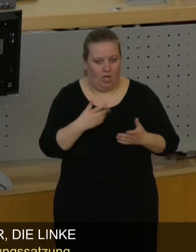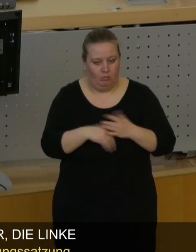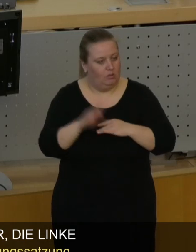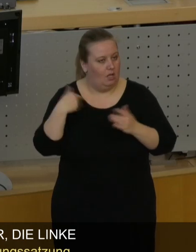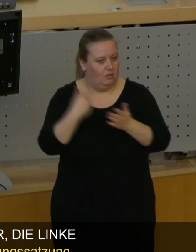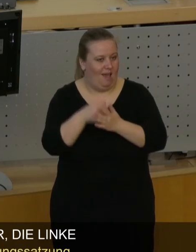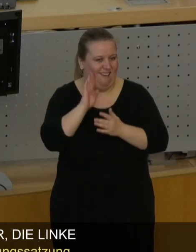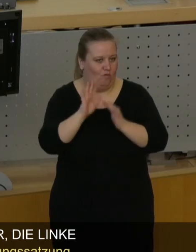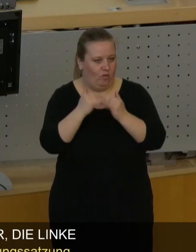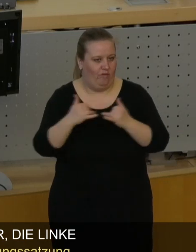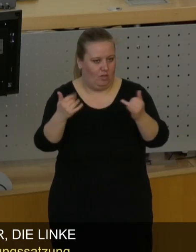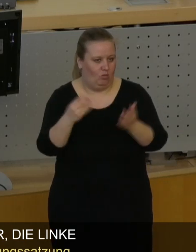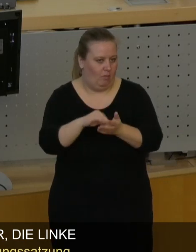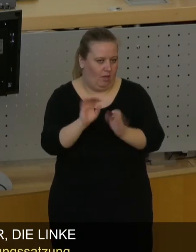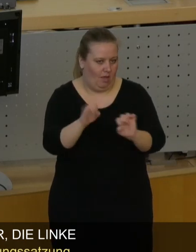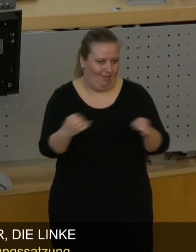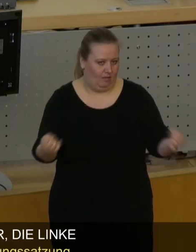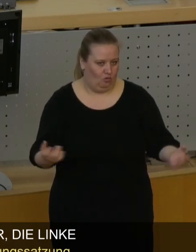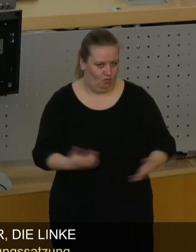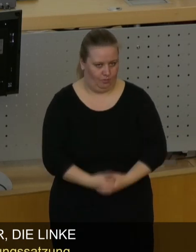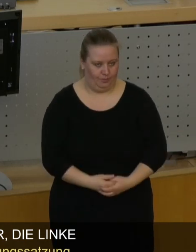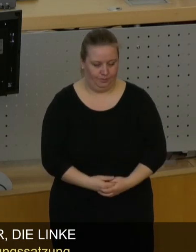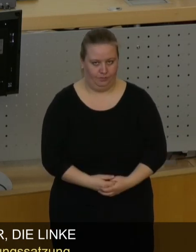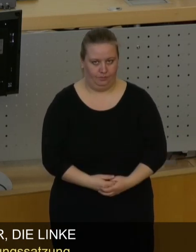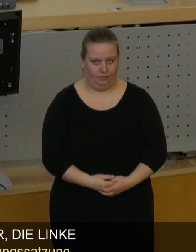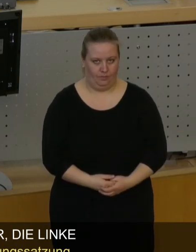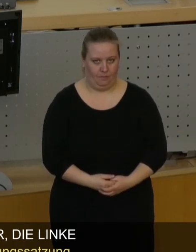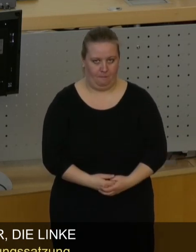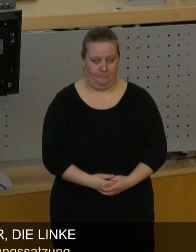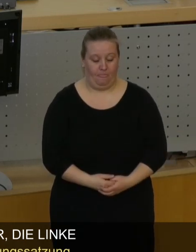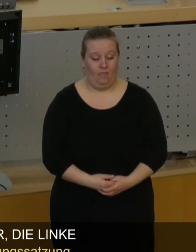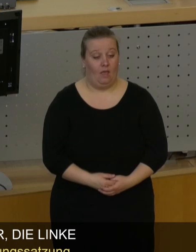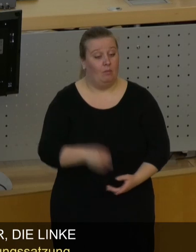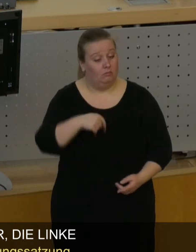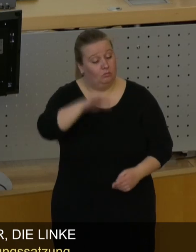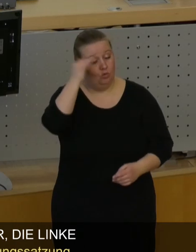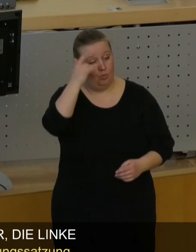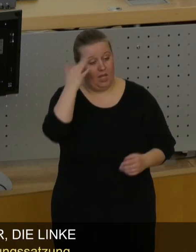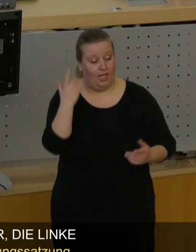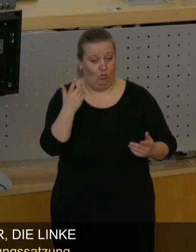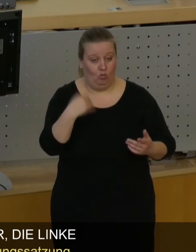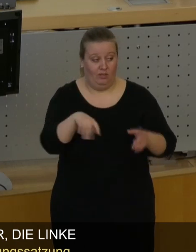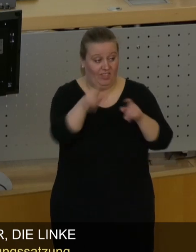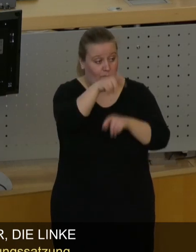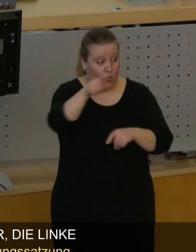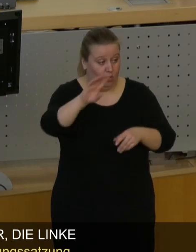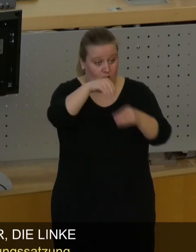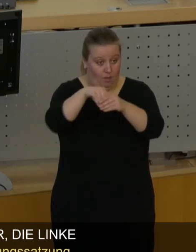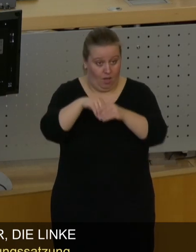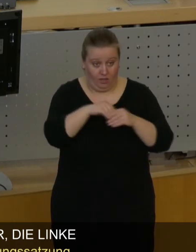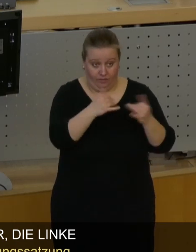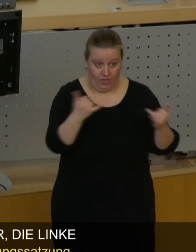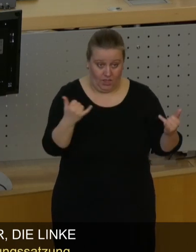bisherigen Beteiligungsformaten schlecht teilnehmen können. Aber diese Überlegung, wie wir die Bürgerinnen und Bürger